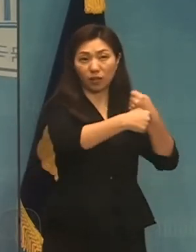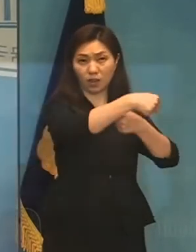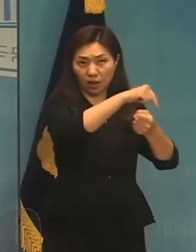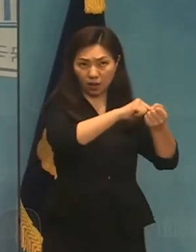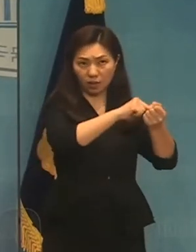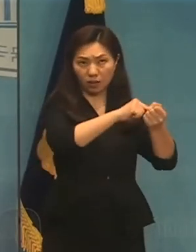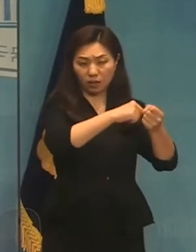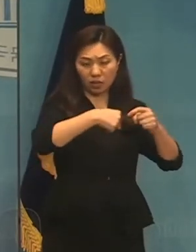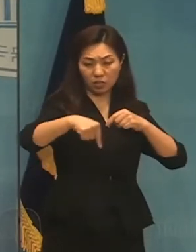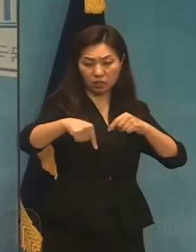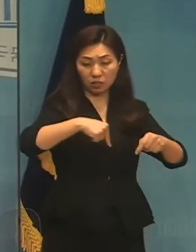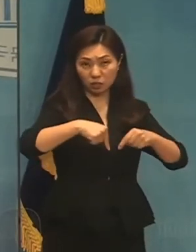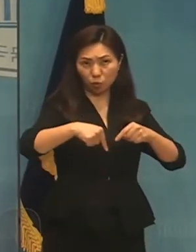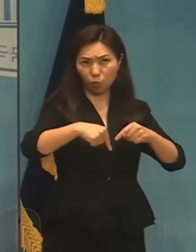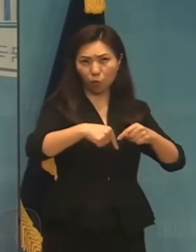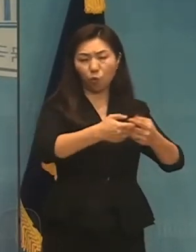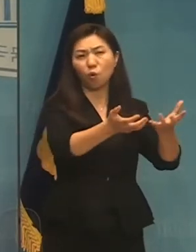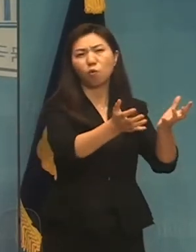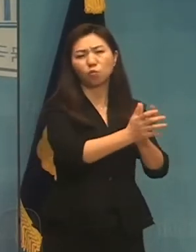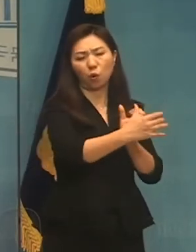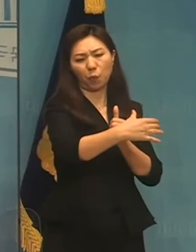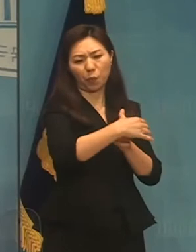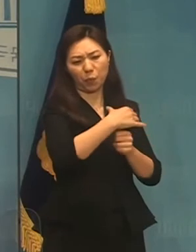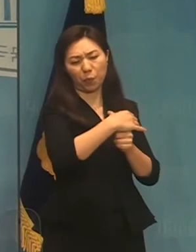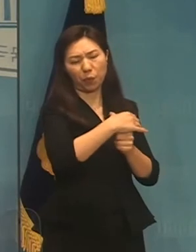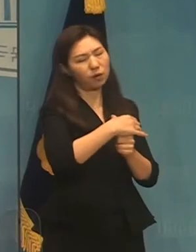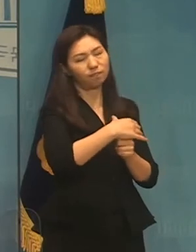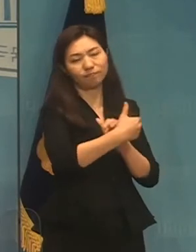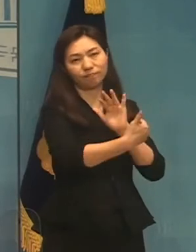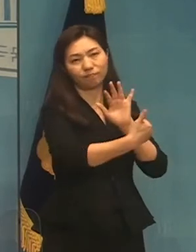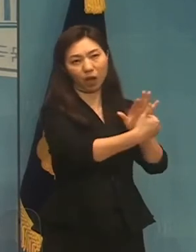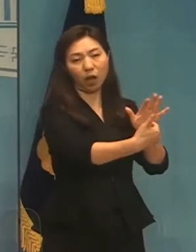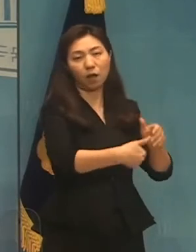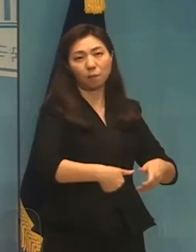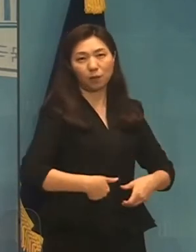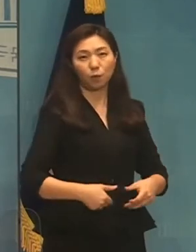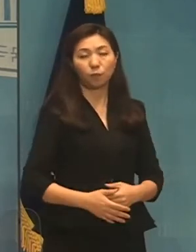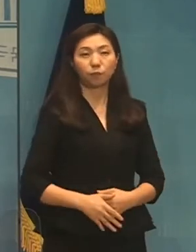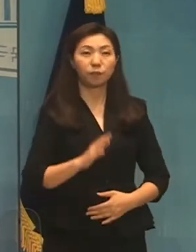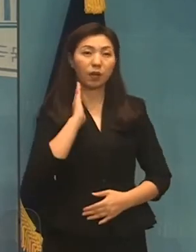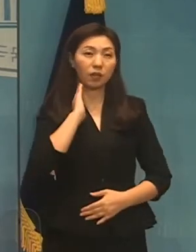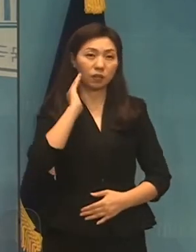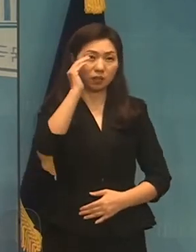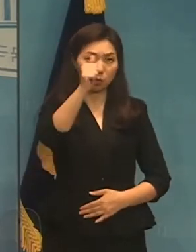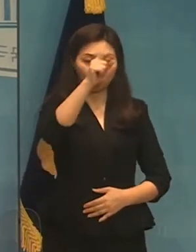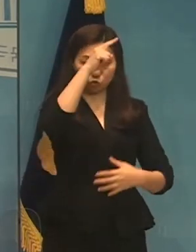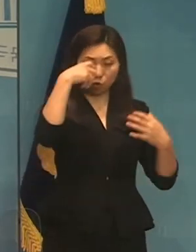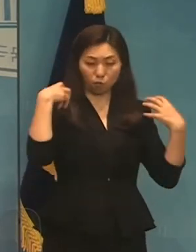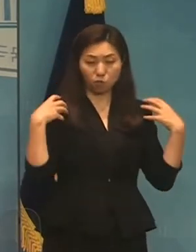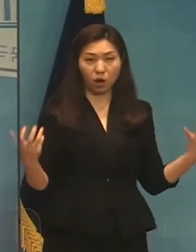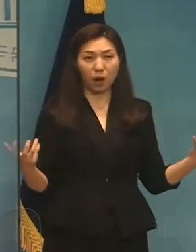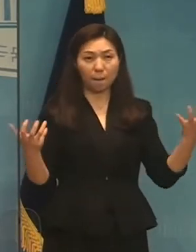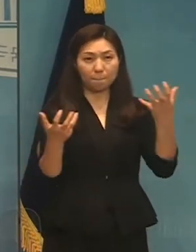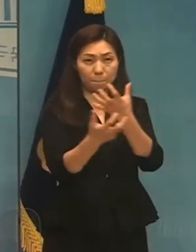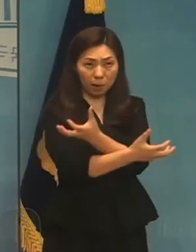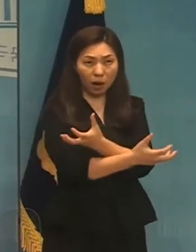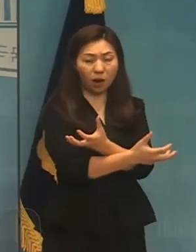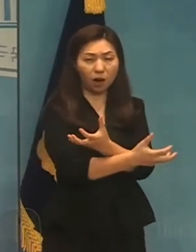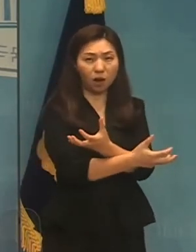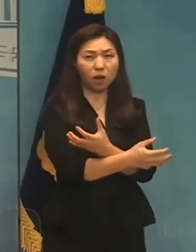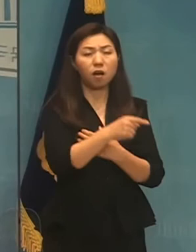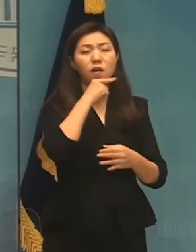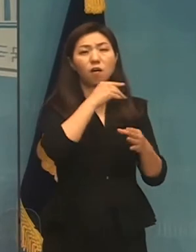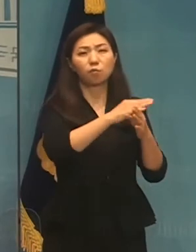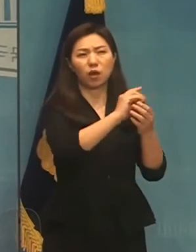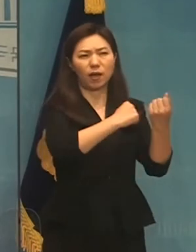협박으로부터 완전히 부산을 할 때입니다. 정권 교체를 해서 북한 핵 배응을 하고